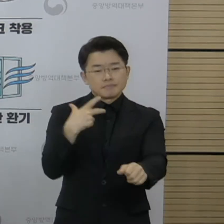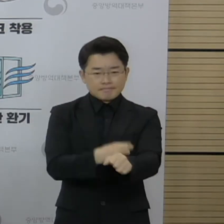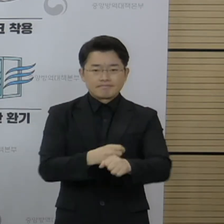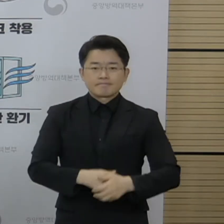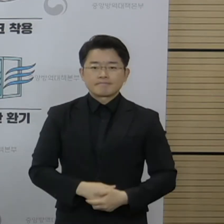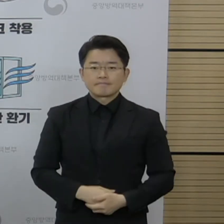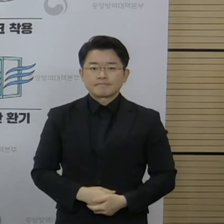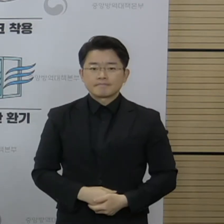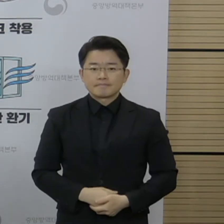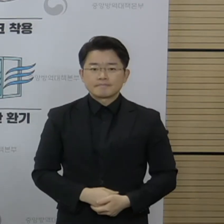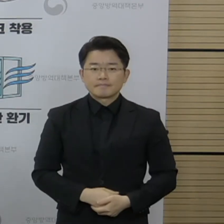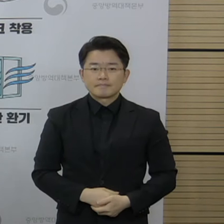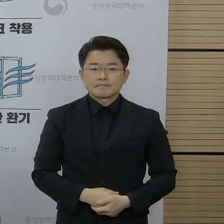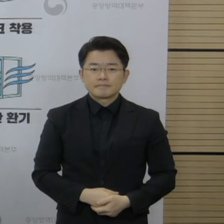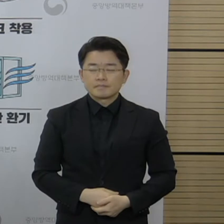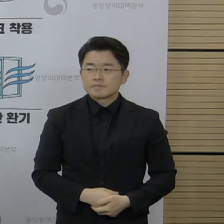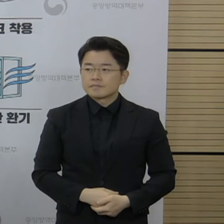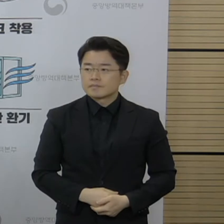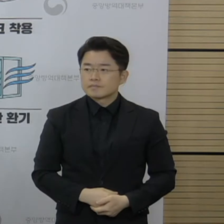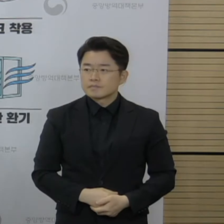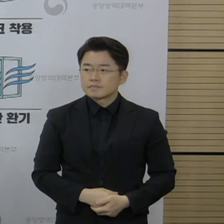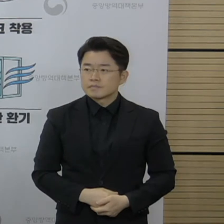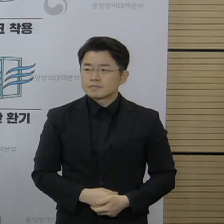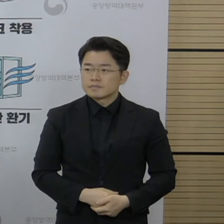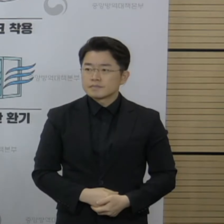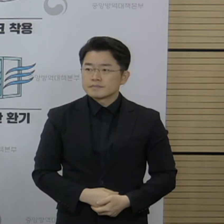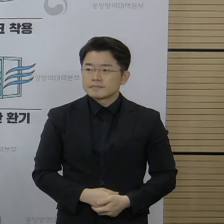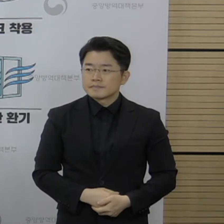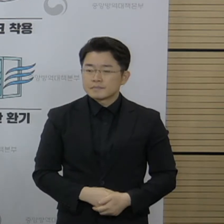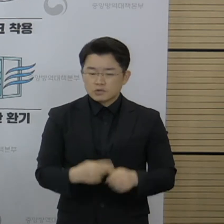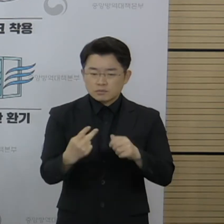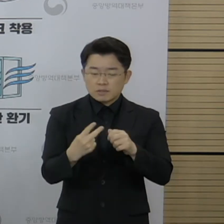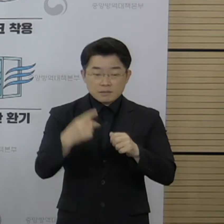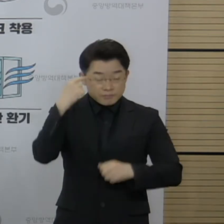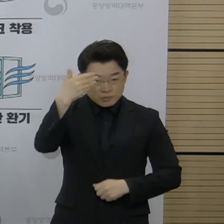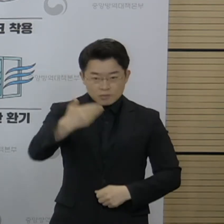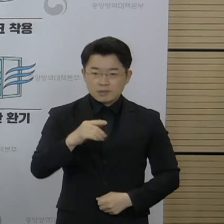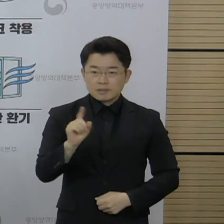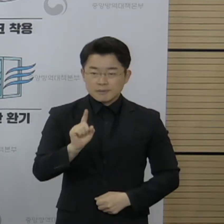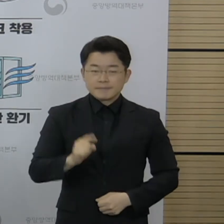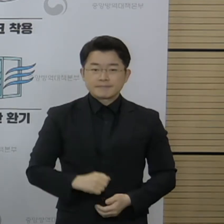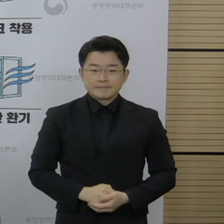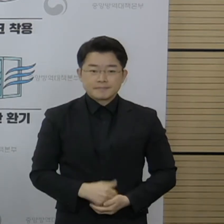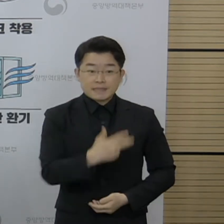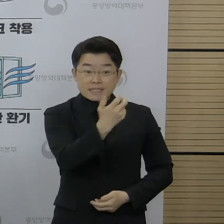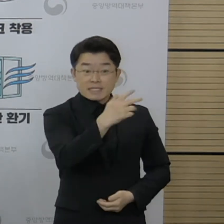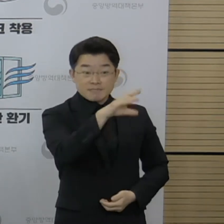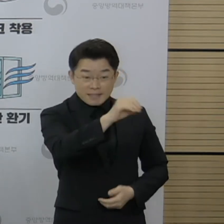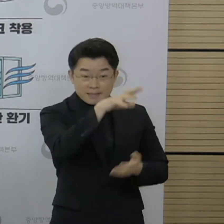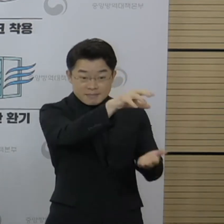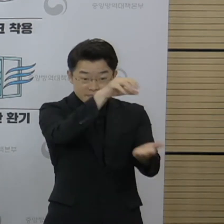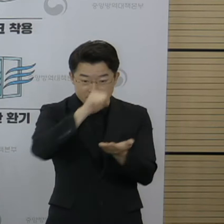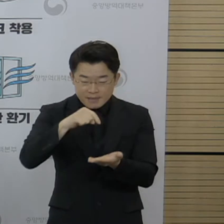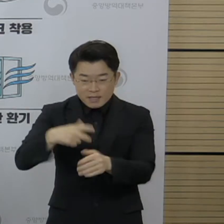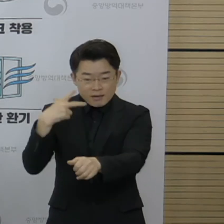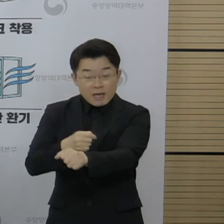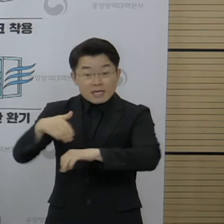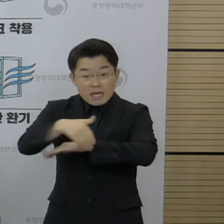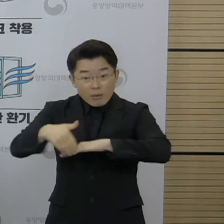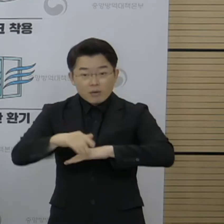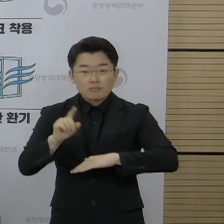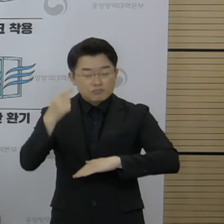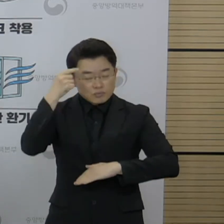있습니다. 두 번째 질문에 70만 회분에 대한 접종 계획인데요. 아까